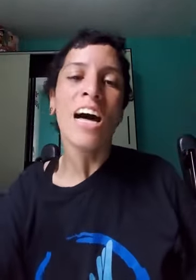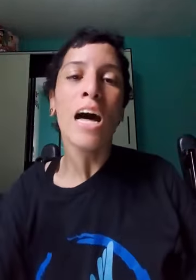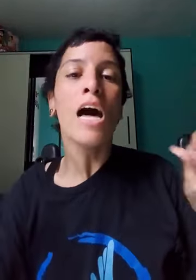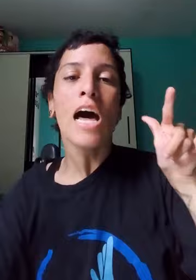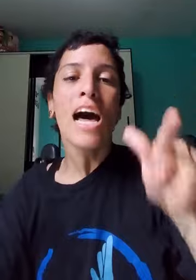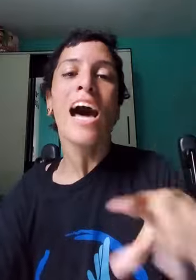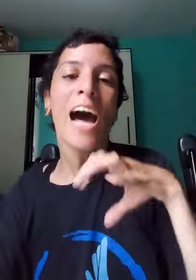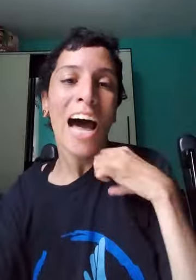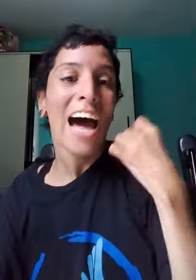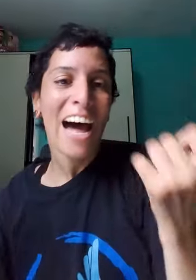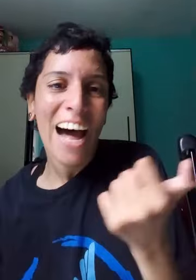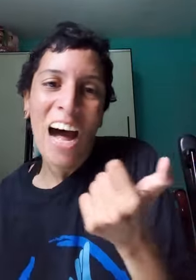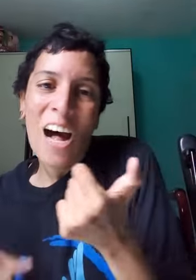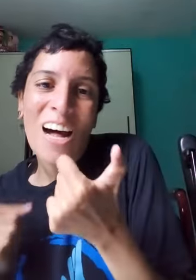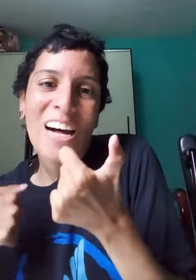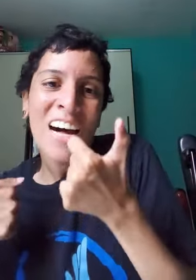Como vai você?